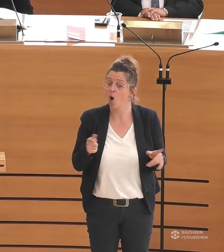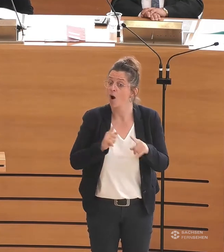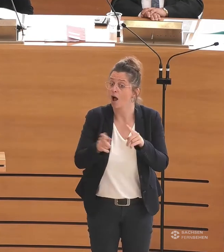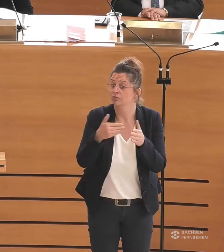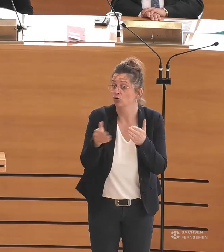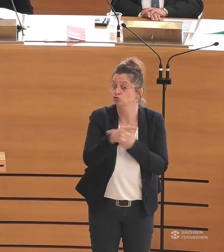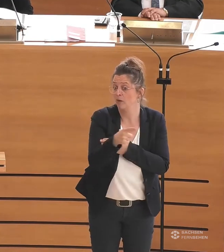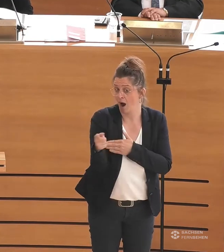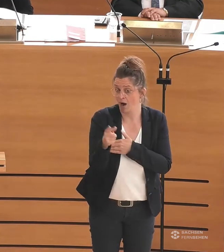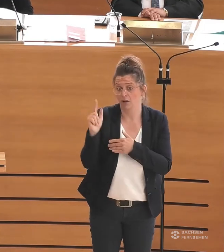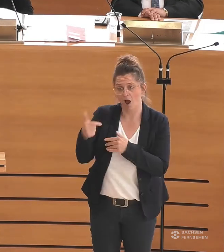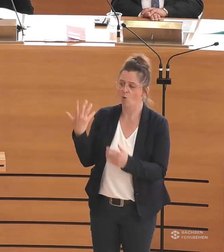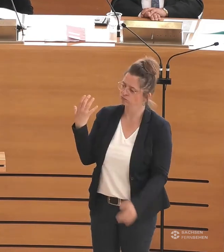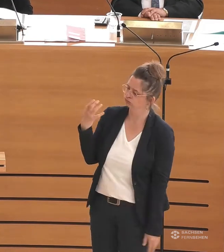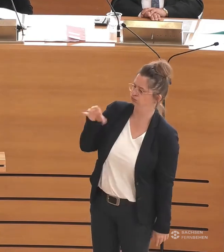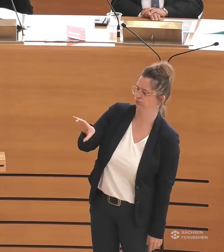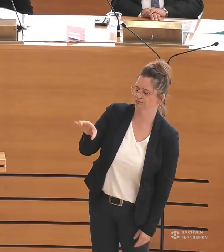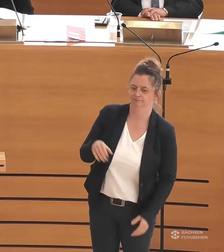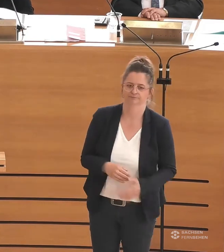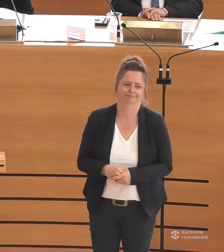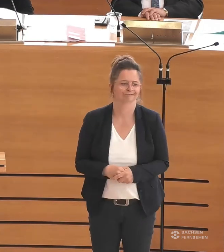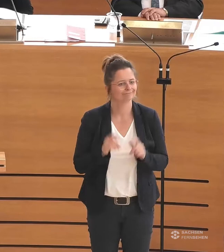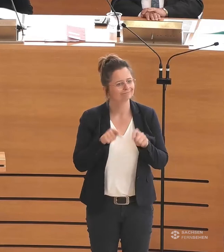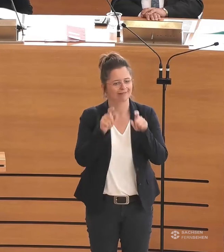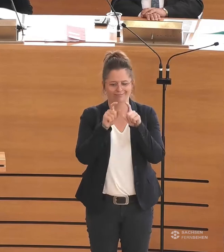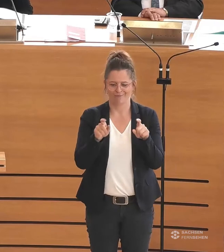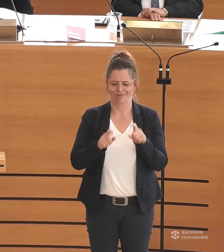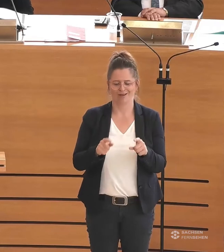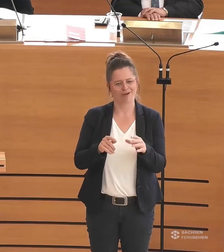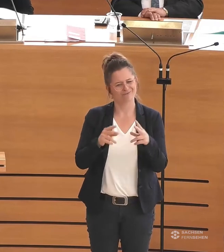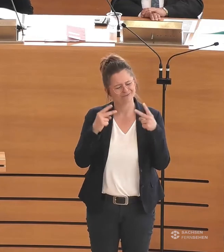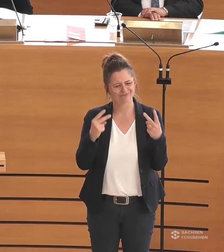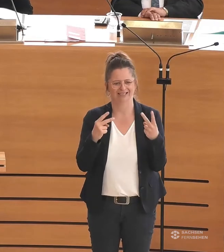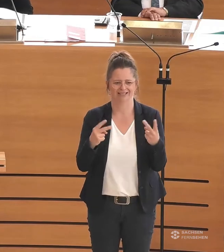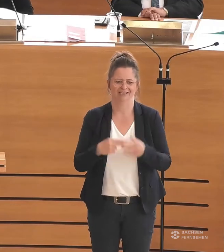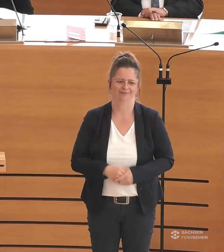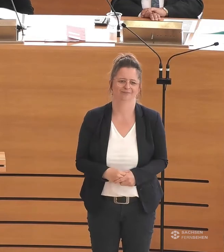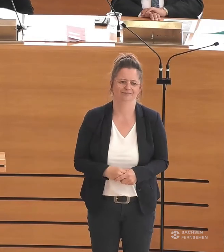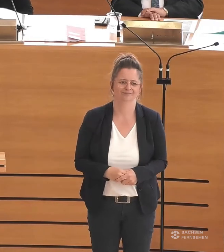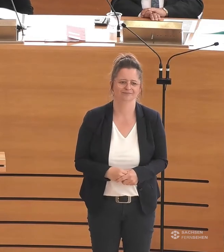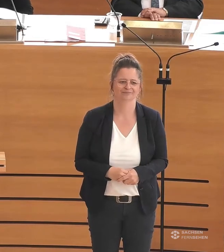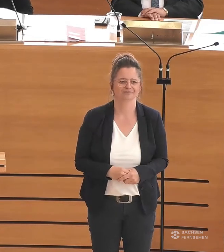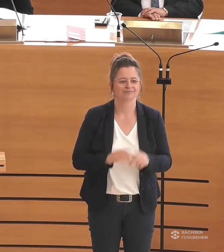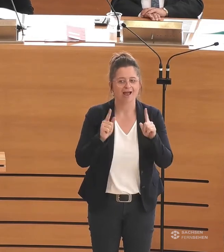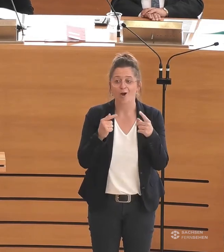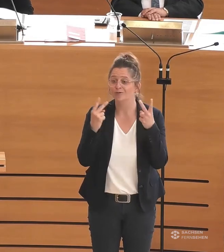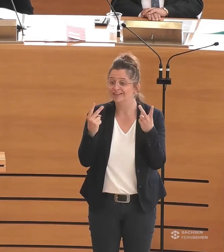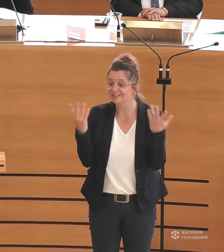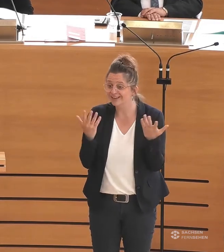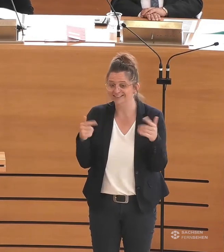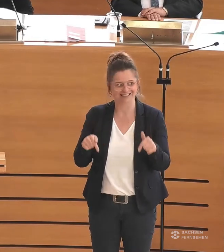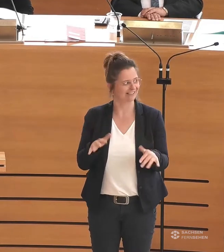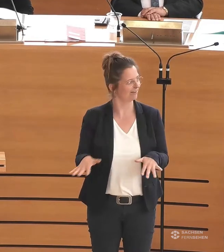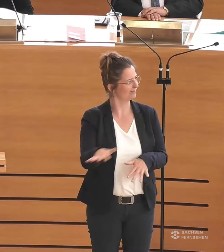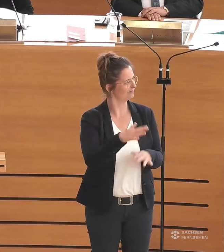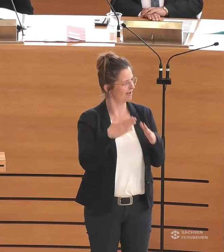eine andere Sprache sprechen. All das sind Punkte, die sehr, sehr wichtig sind. Und ganz wichtig ist natürlich auch die Barrierefreiheit hier